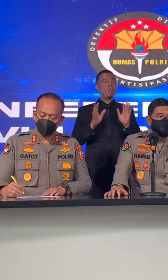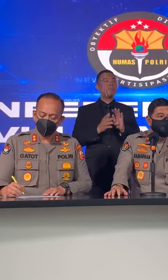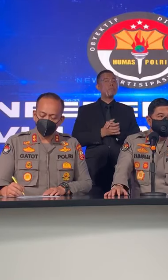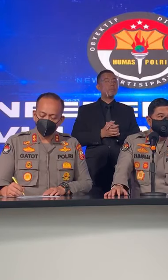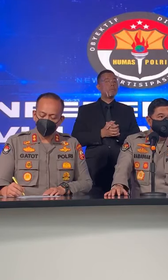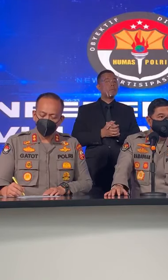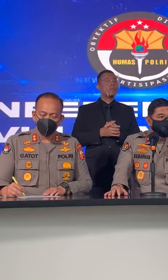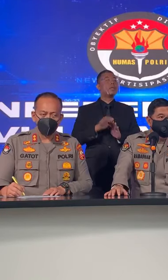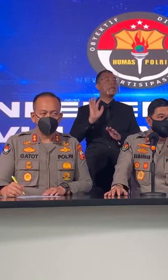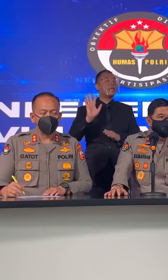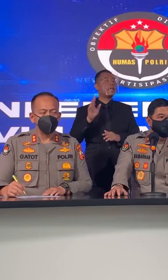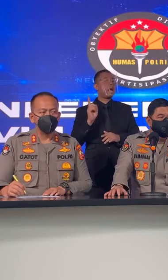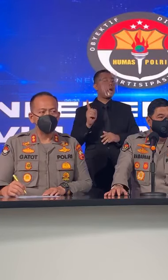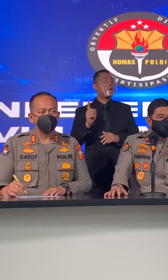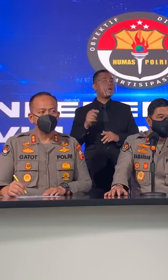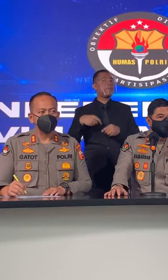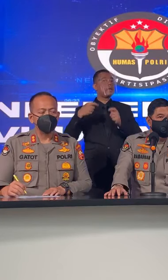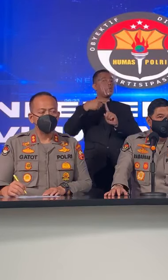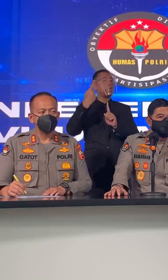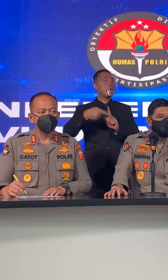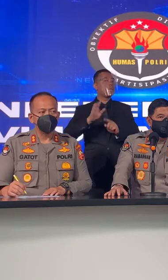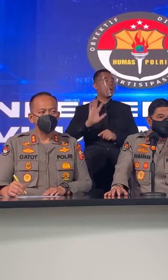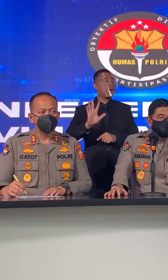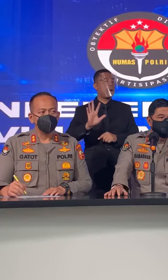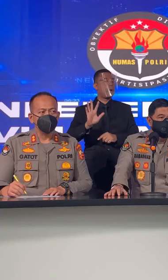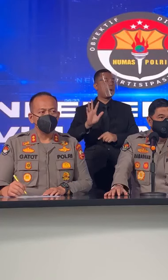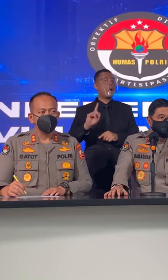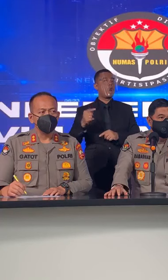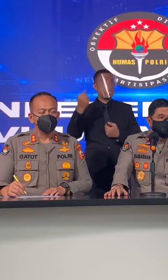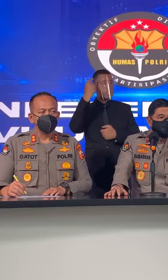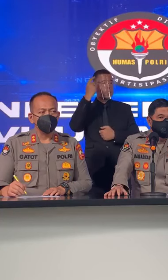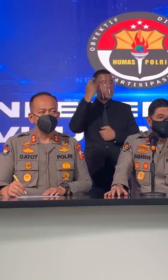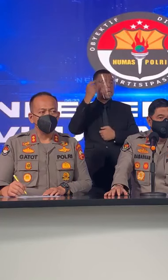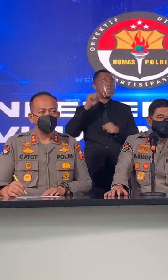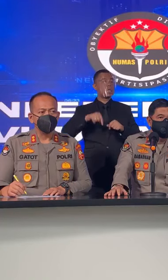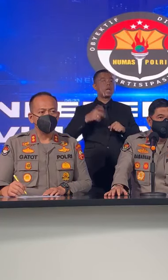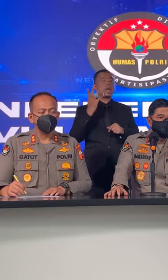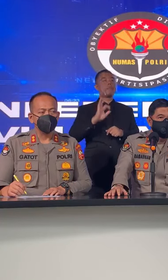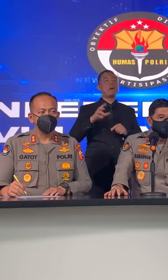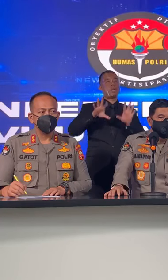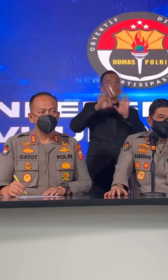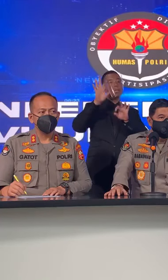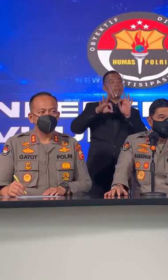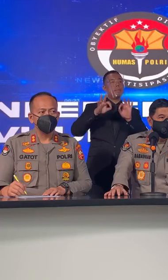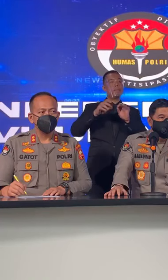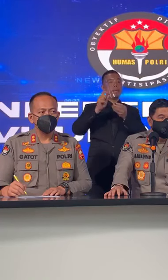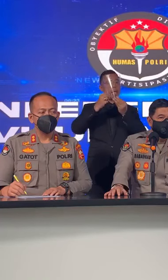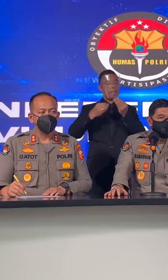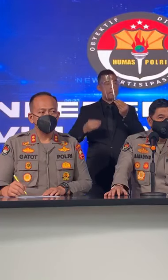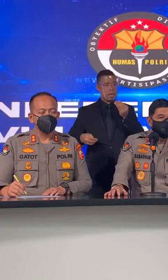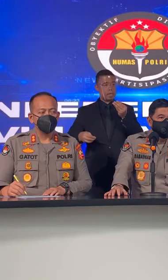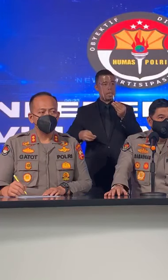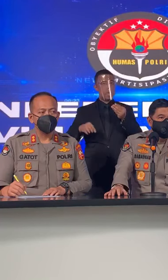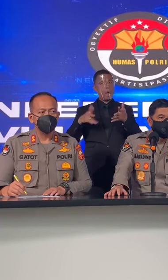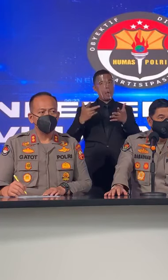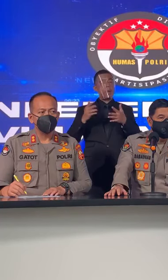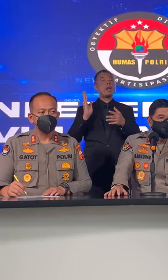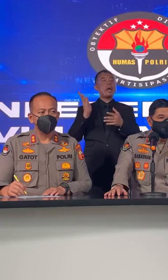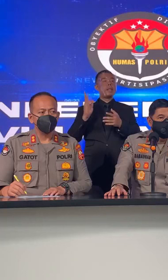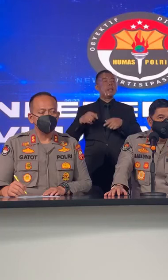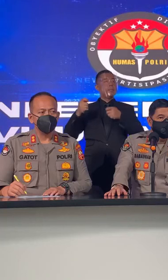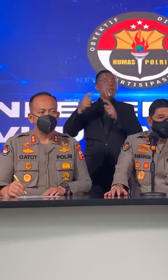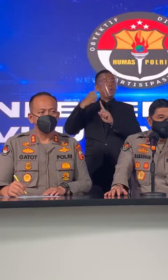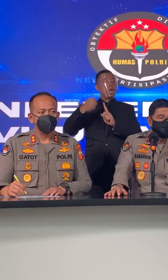Nantinya Akan ada Penugasan Gak Masih Masih Baru Seleksi Administrasi Apakah Akan ada